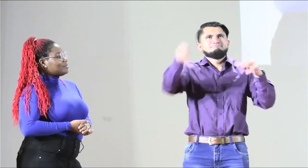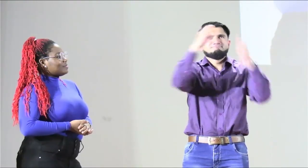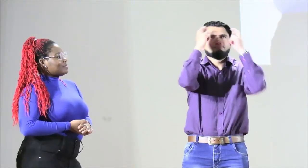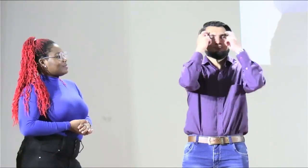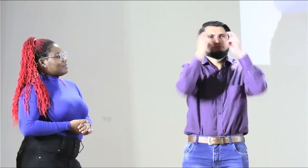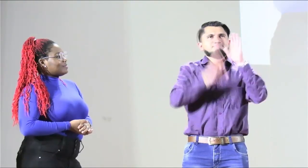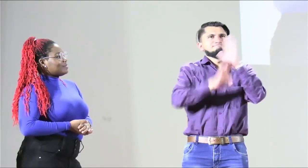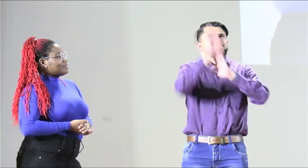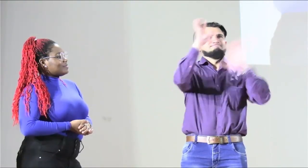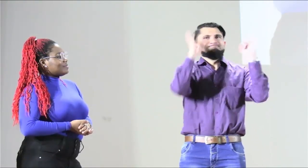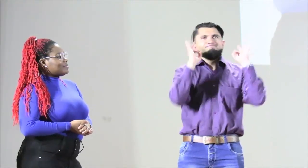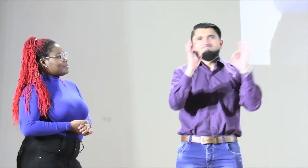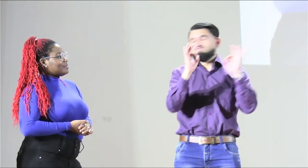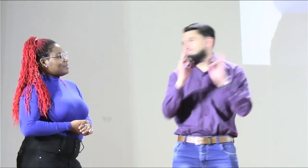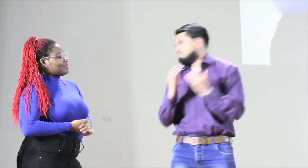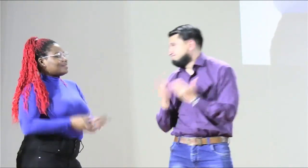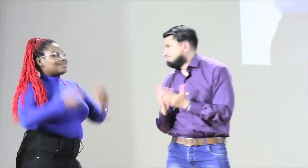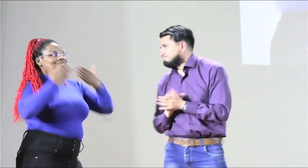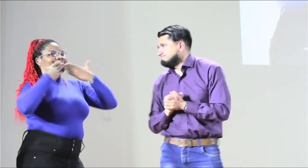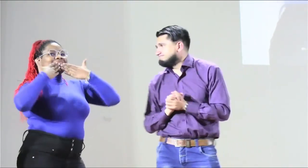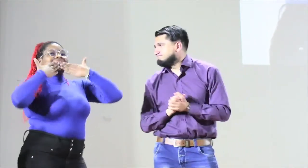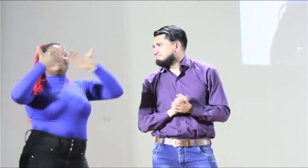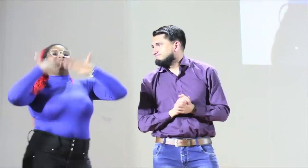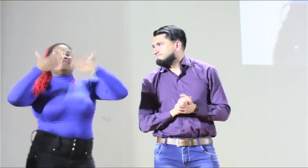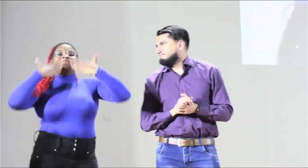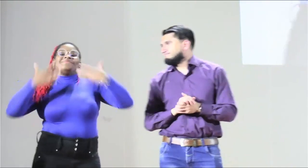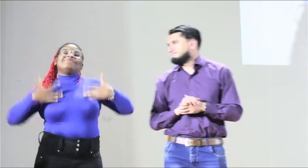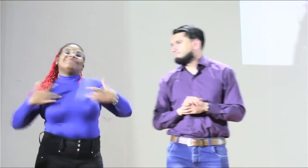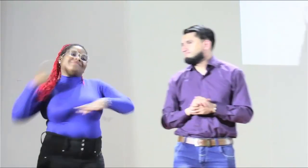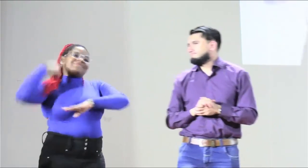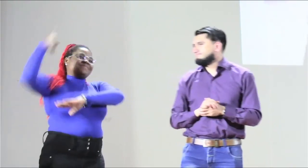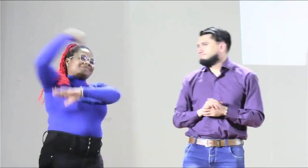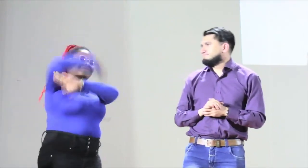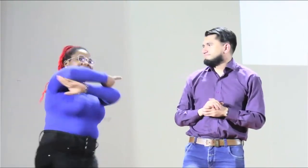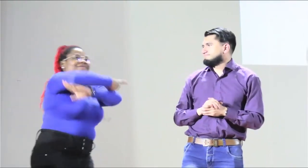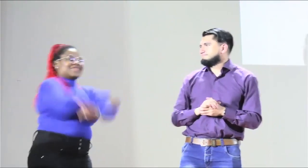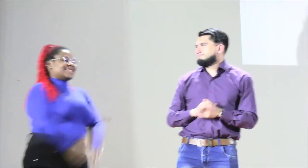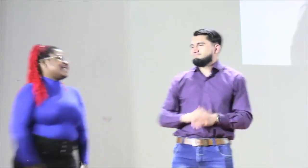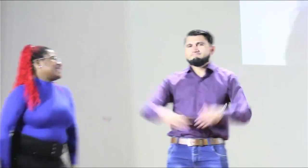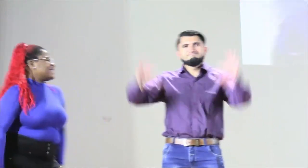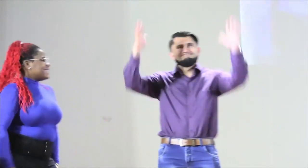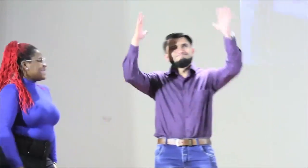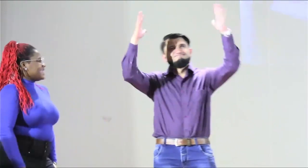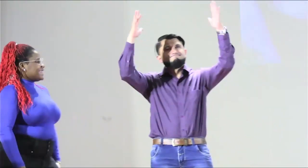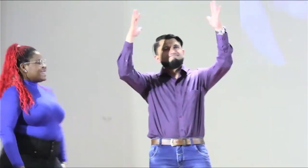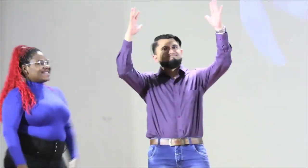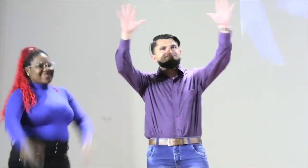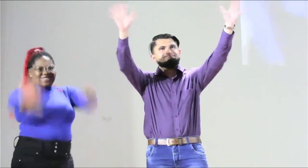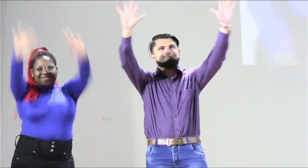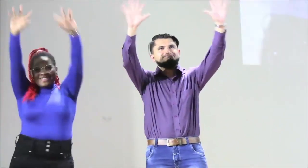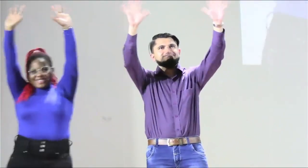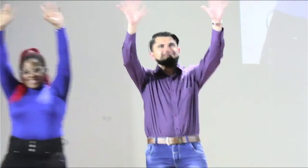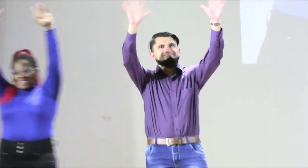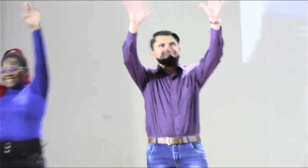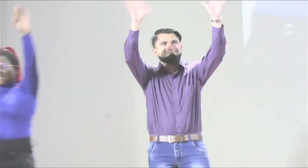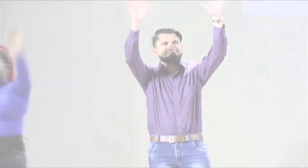inquietudes. Les deseamos la mejor de las suertes y que les vaya muy bien. Muchísimas gracias, muchísimas gracias, muchísimas gracias y feliz día. ¡Un aplauso!